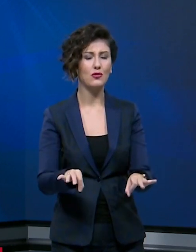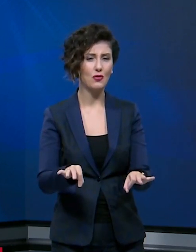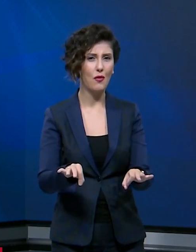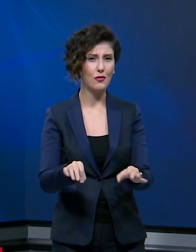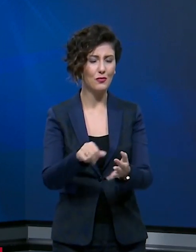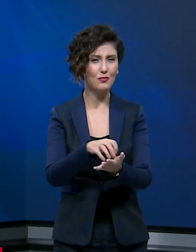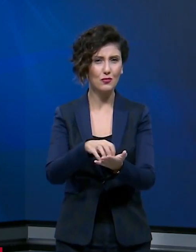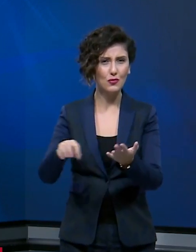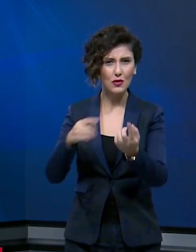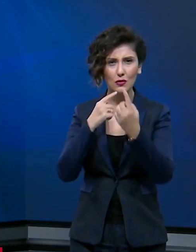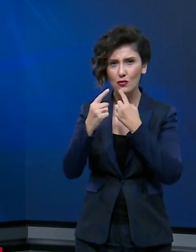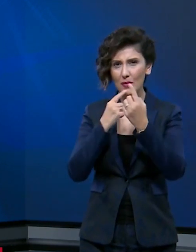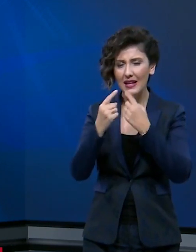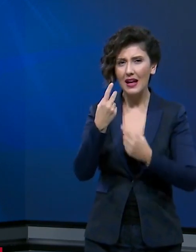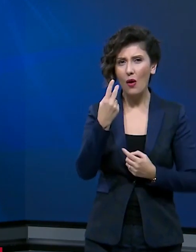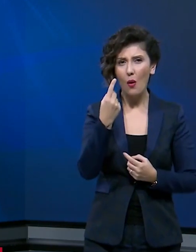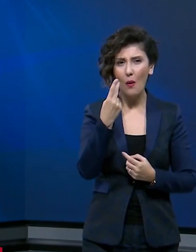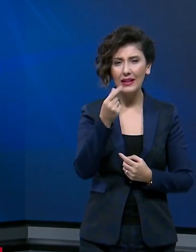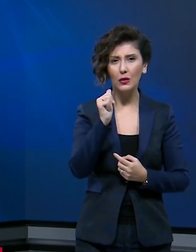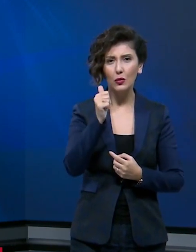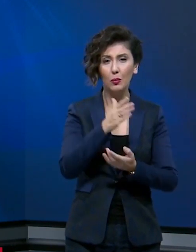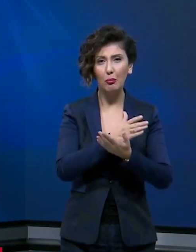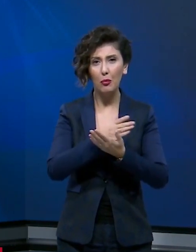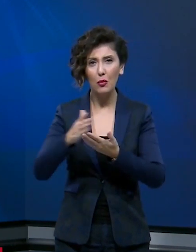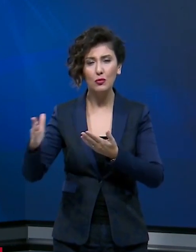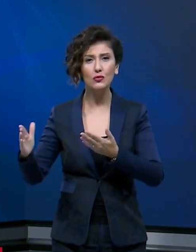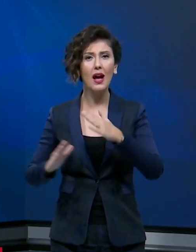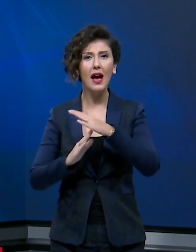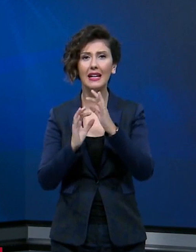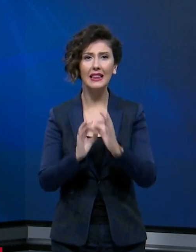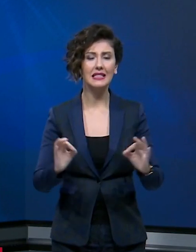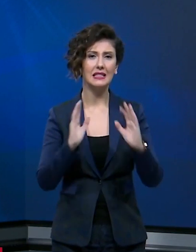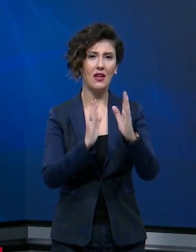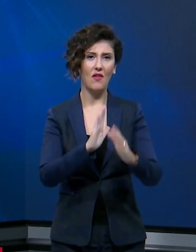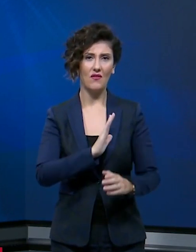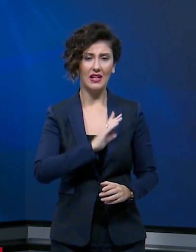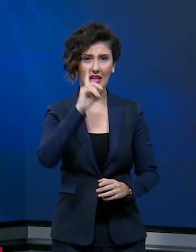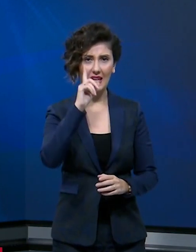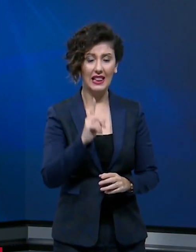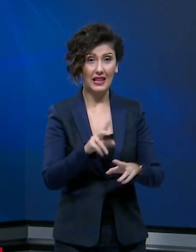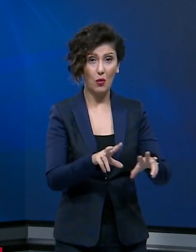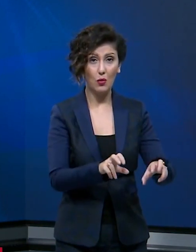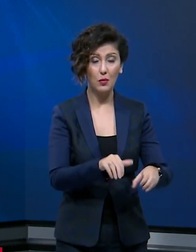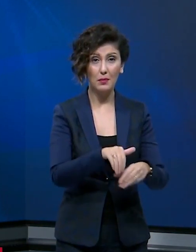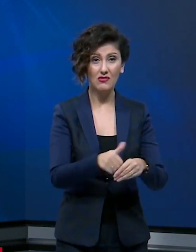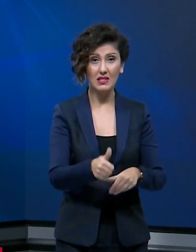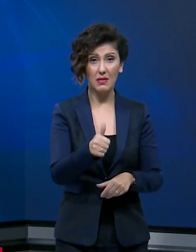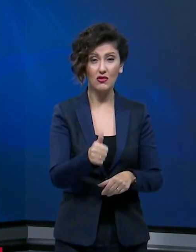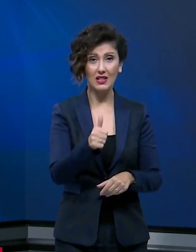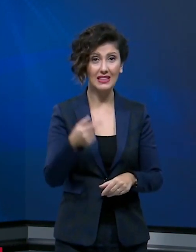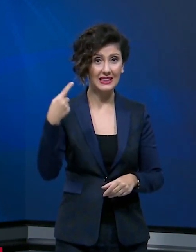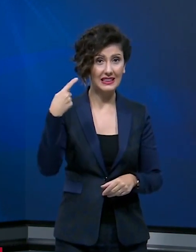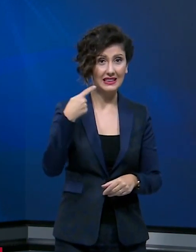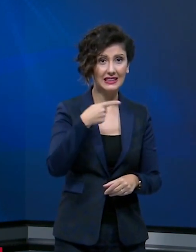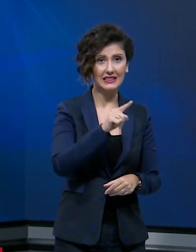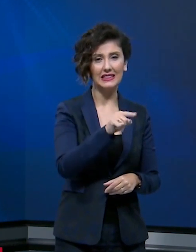bugün başlıyor. Bütçe görüşmeleri 12 gün boyunca aralıksız devam edecek. İlk oturumu Meclis